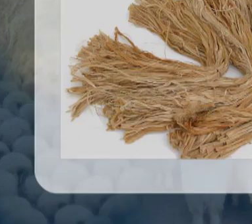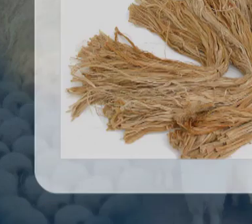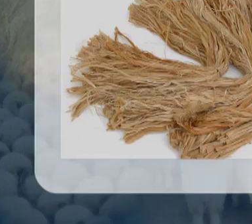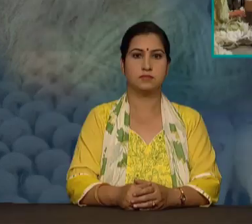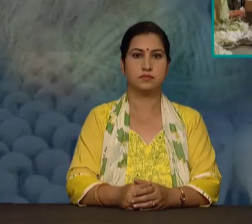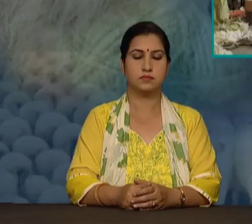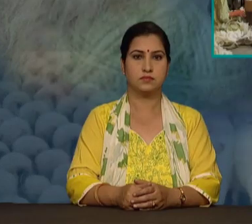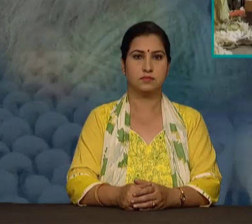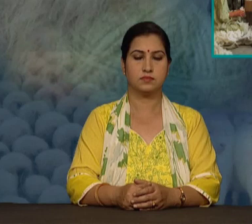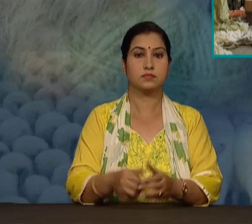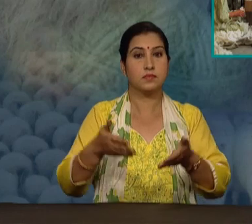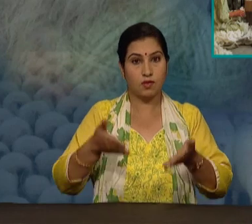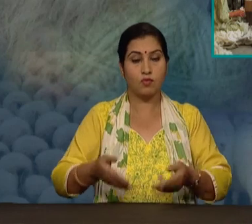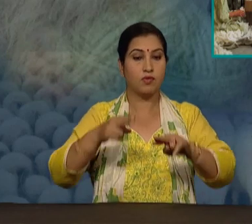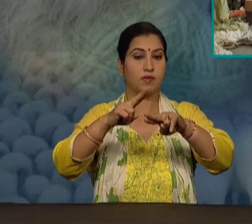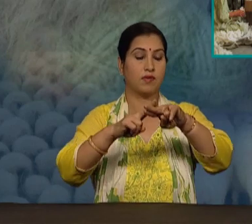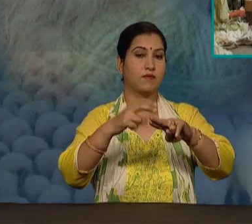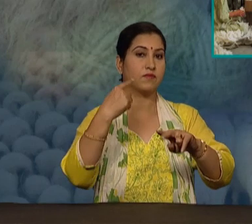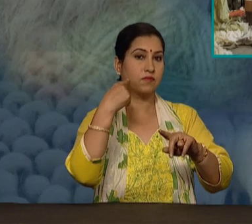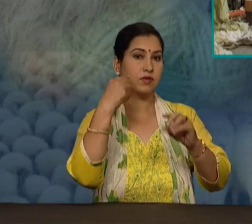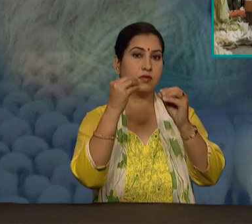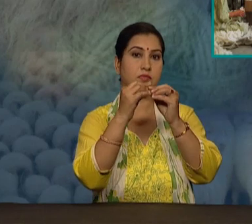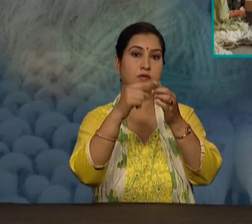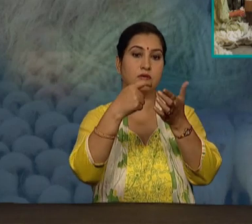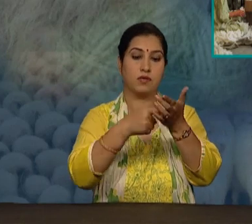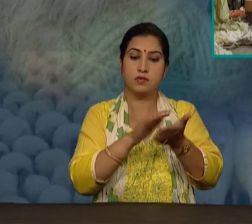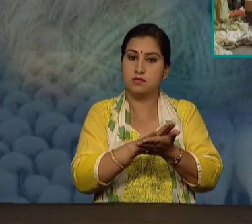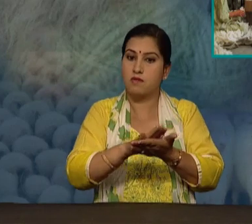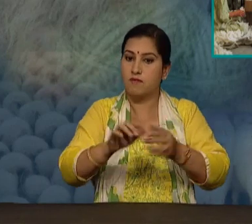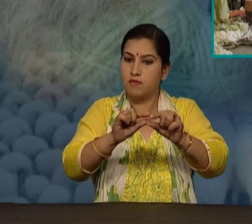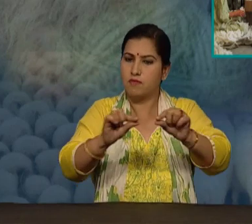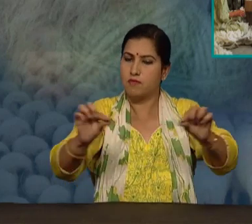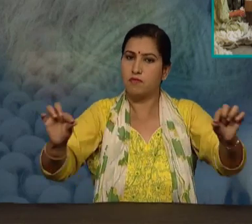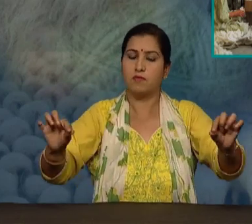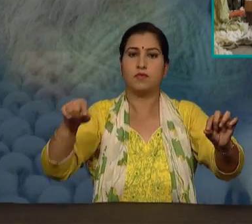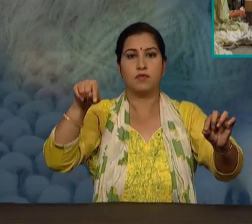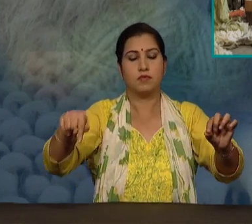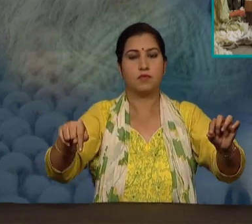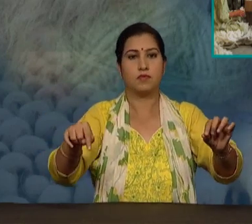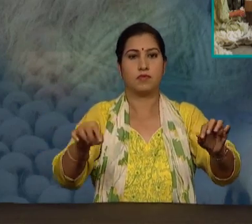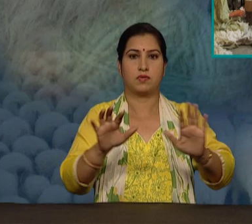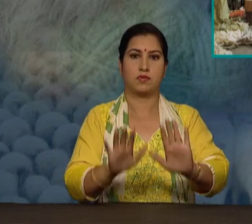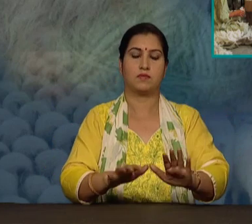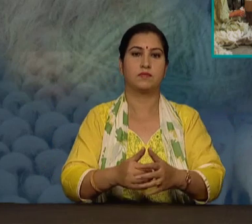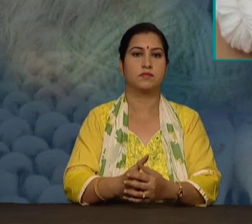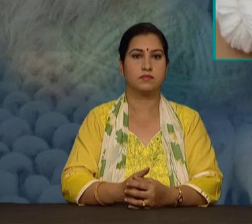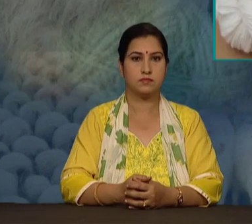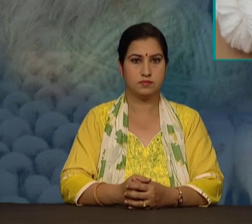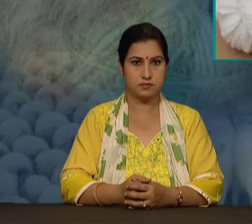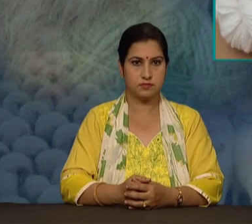अब रेशों को सीधा करके सुलजाया जाता है और